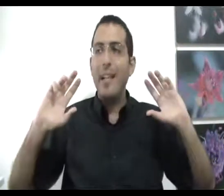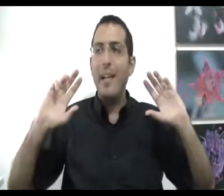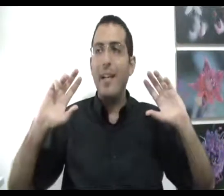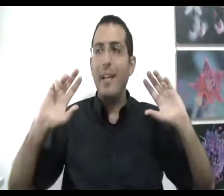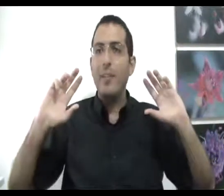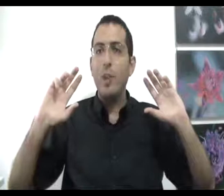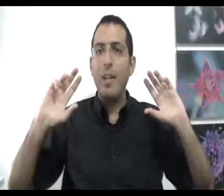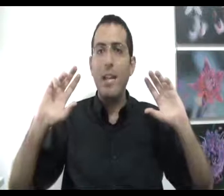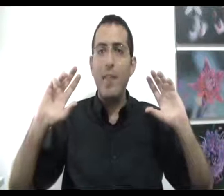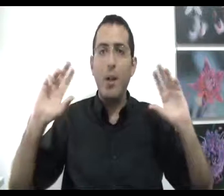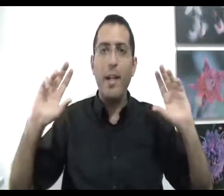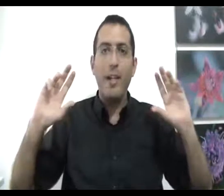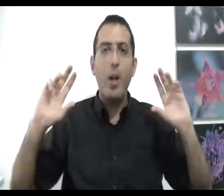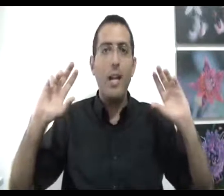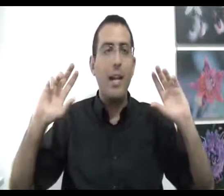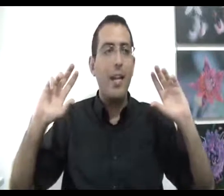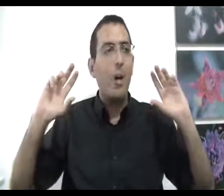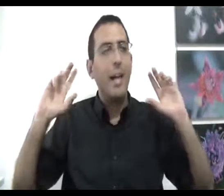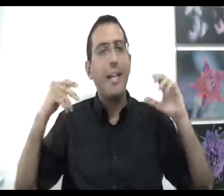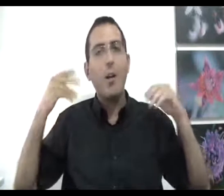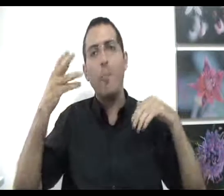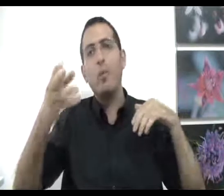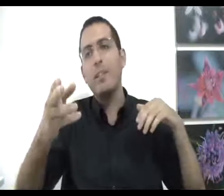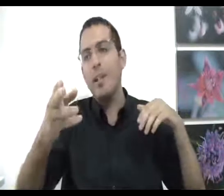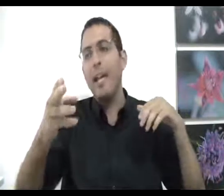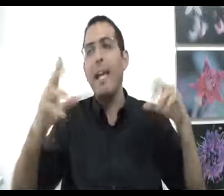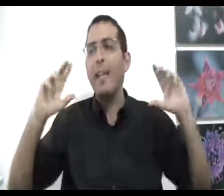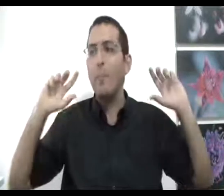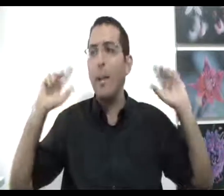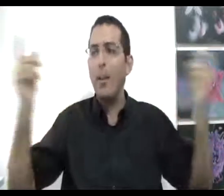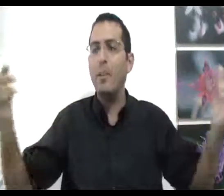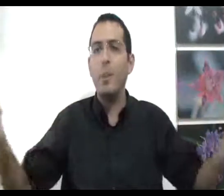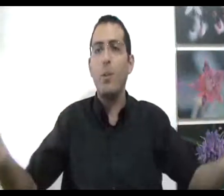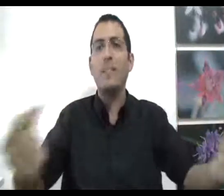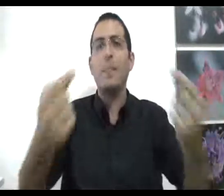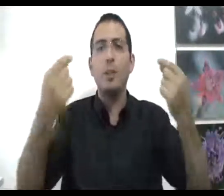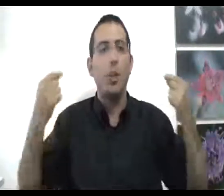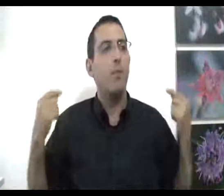ותנסה לבדוק עכשיו אוקיי, לא איך אני רק אומר לו את הדבר אלא איך אני אומר לו את זה בנקודת המבט שלו